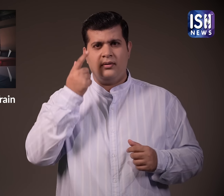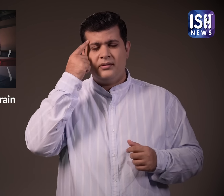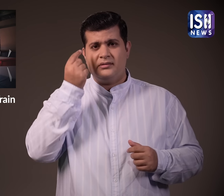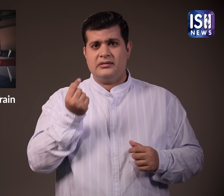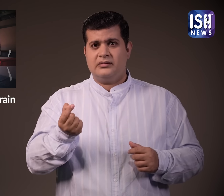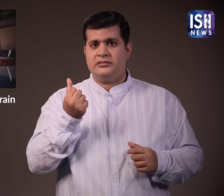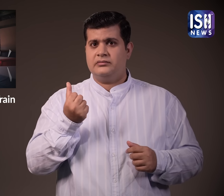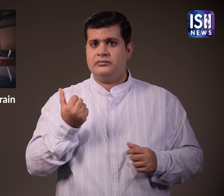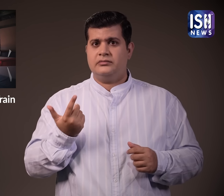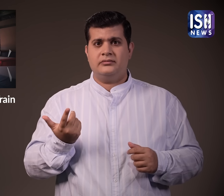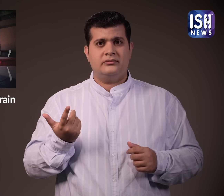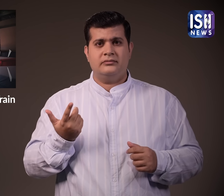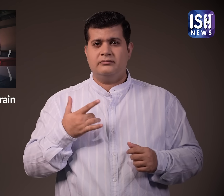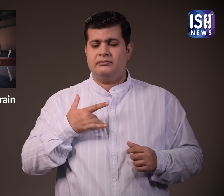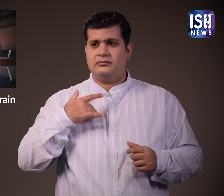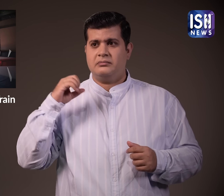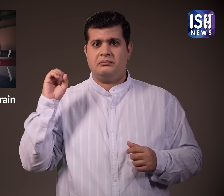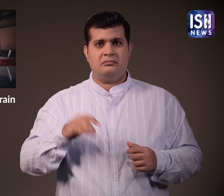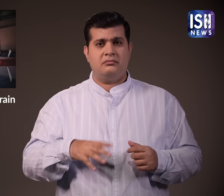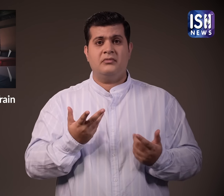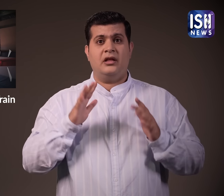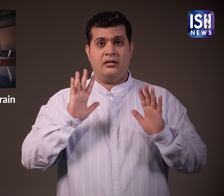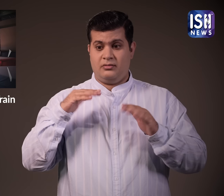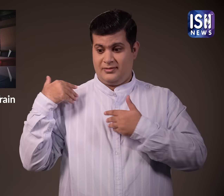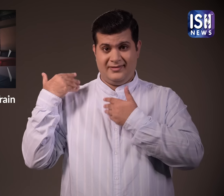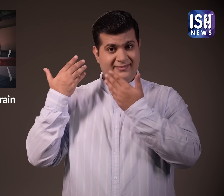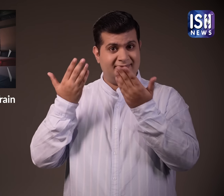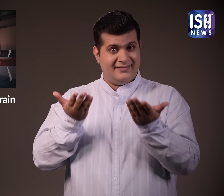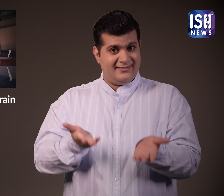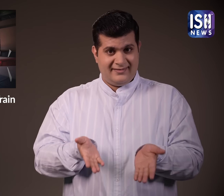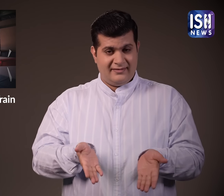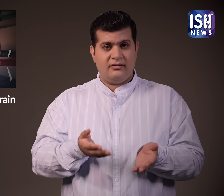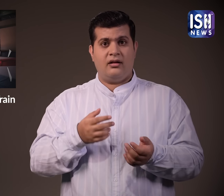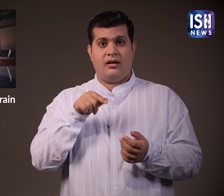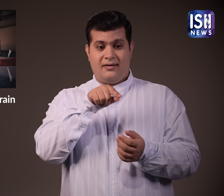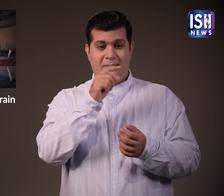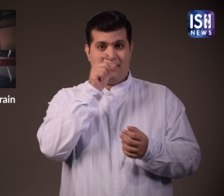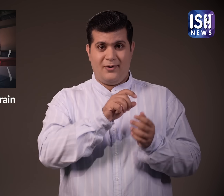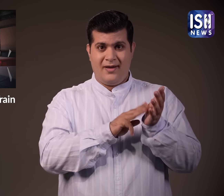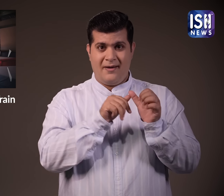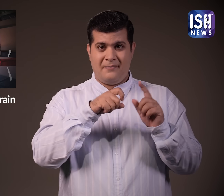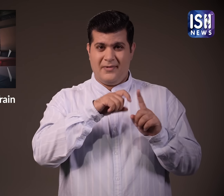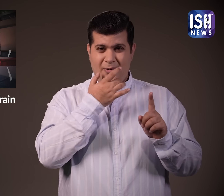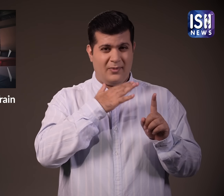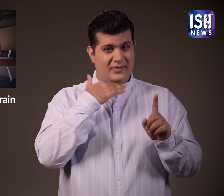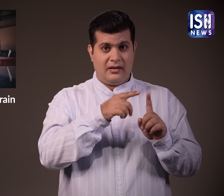सी गल्दी से जान लेवा हादसा हो गया अभी तक खान के परिवार द्वारा कोई मामला दर्च